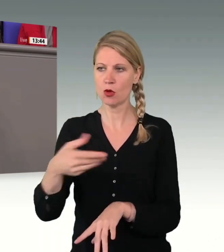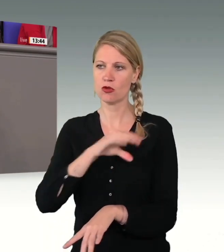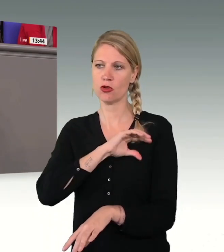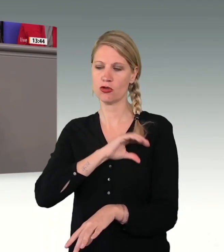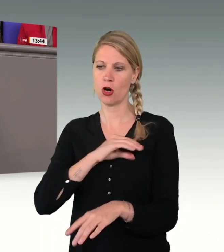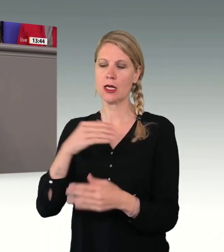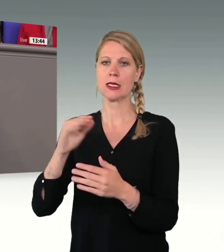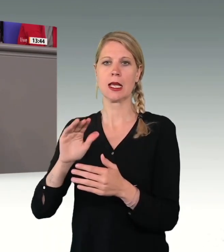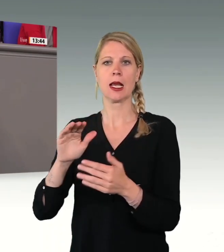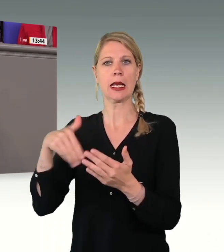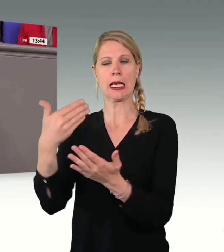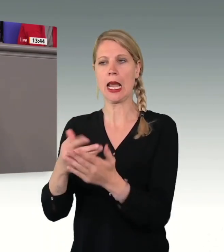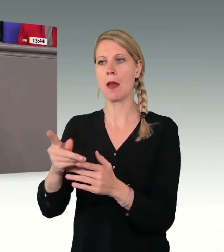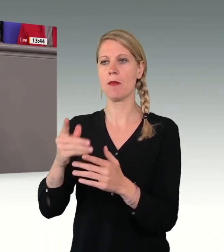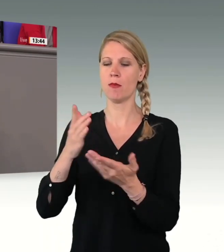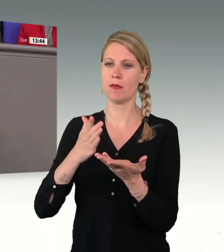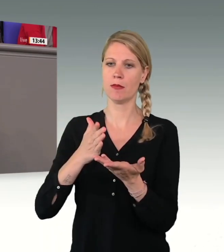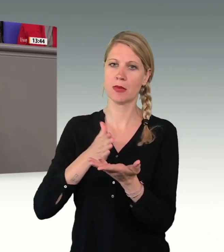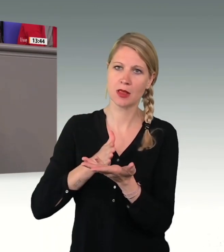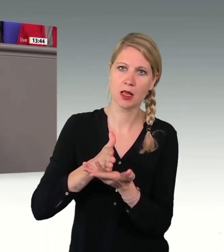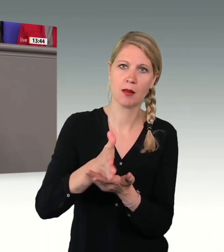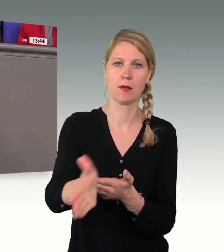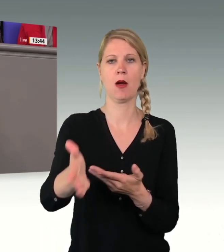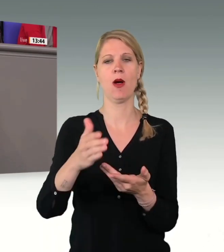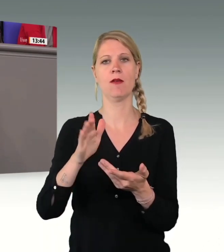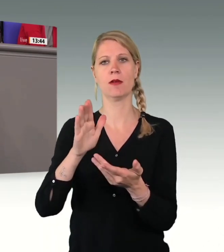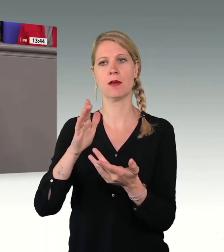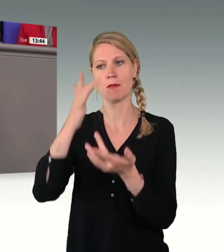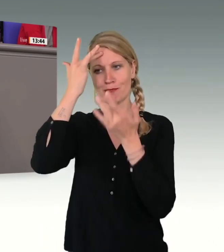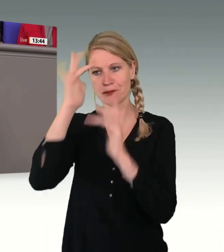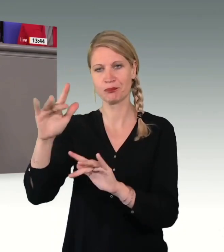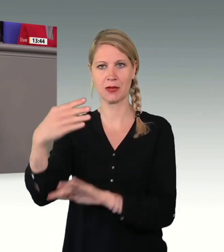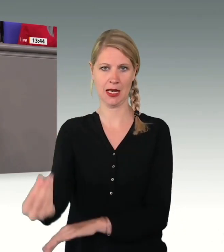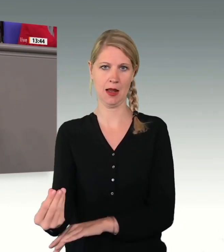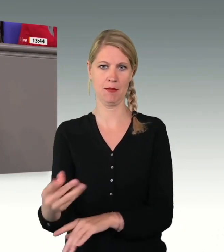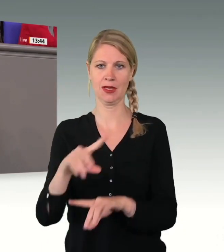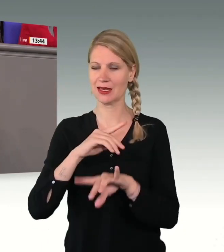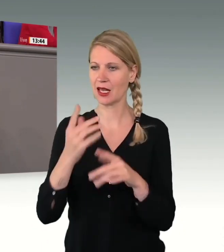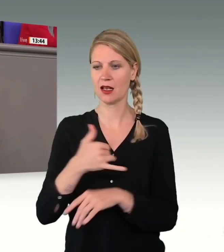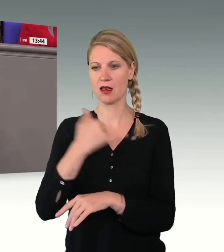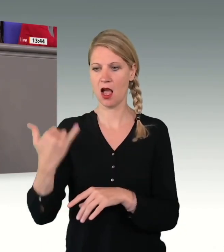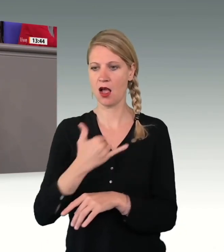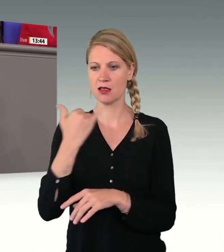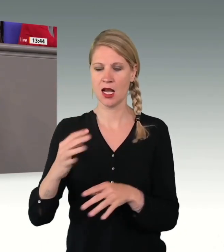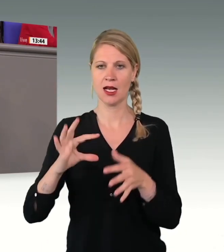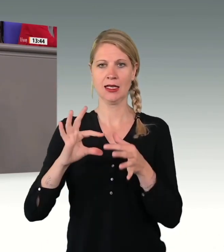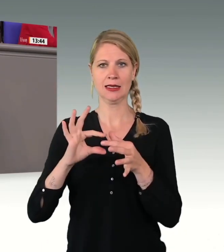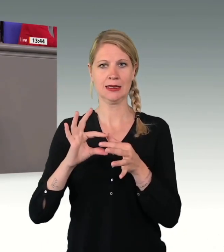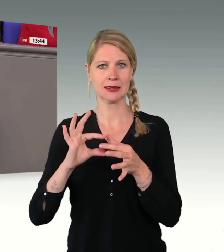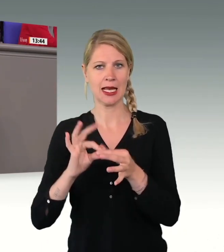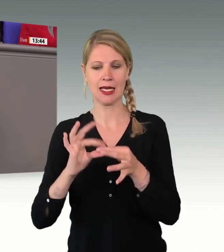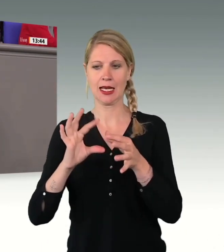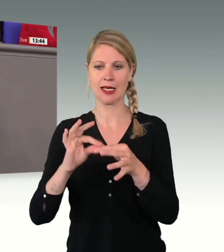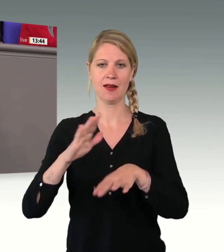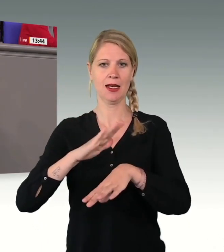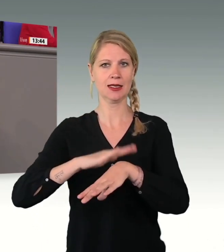Aufenthalt zu bekommen, statt ständig von Jahr zu Jahr in Kettenduldung hier zu bleiben und keine Perspektive